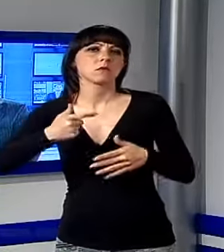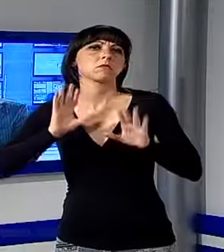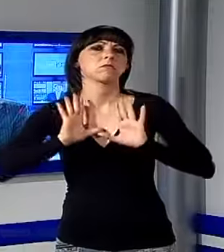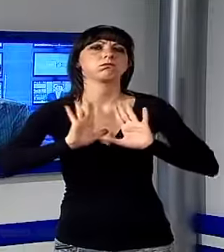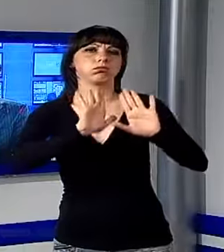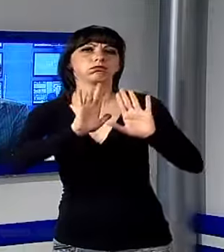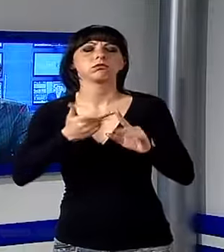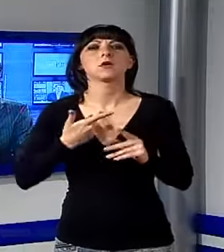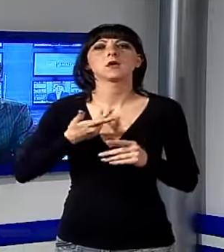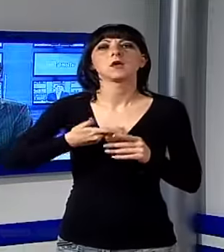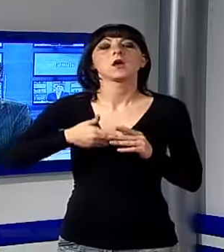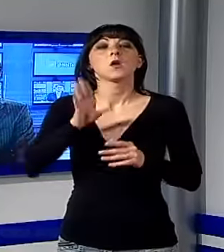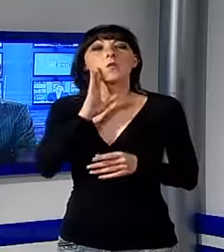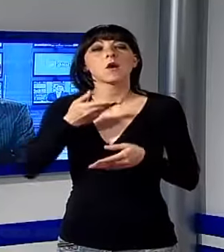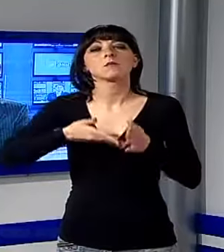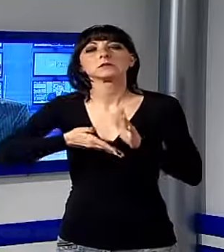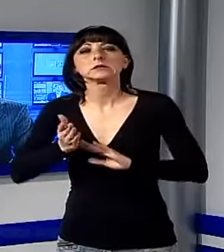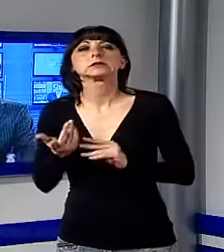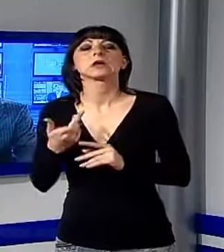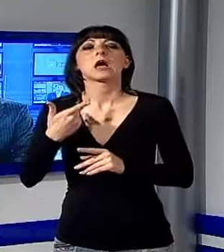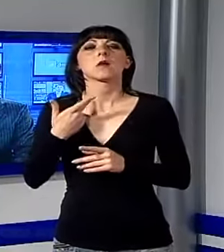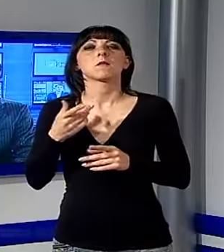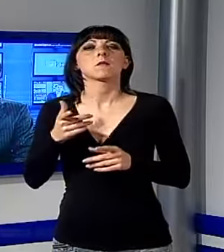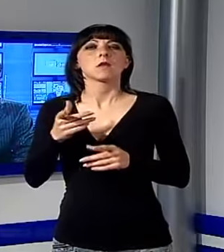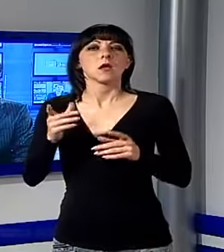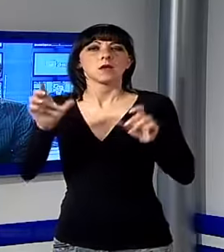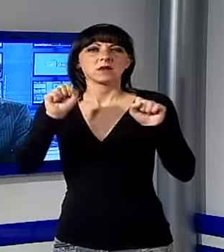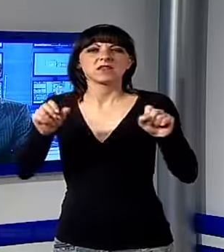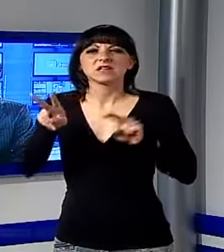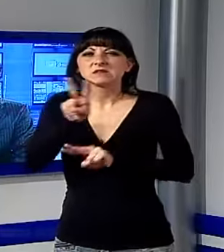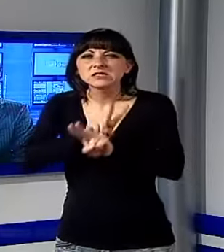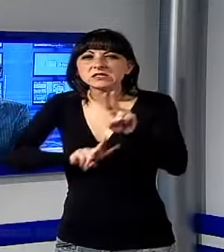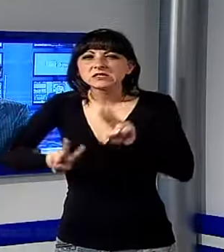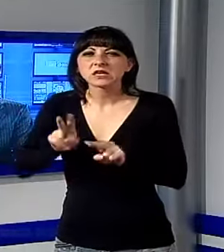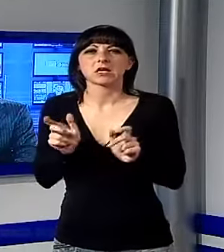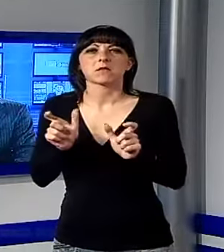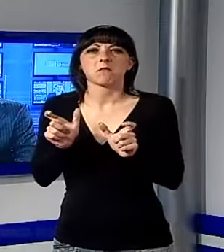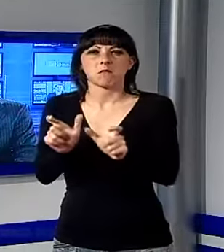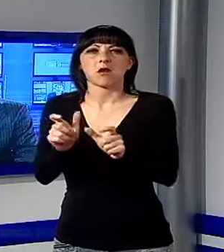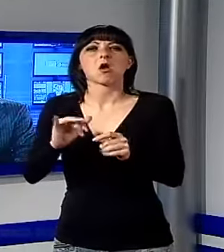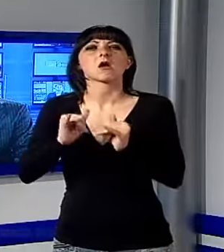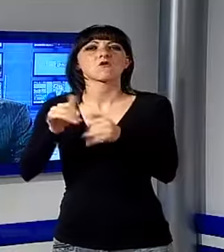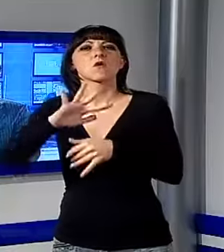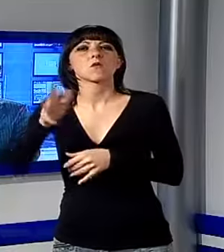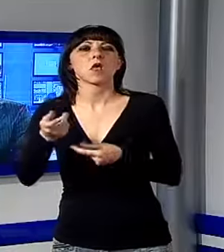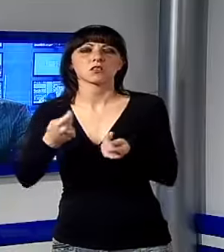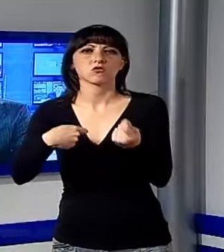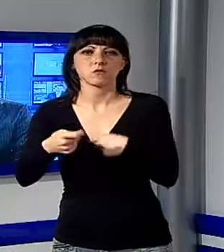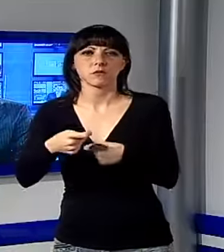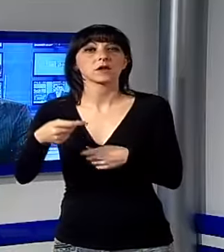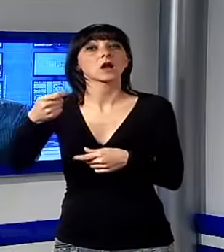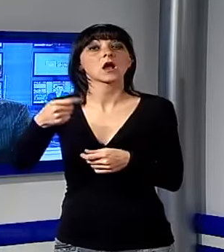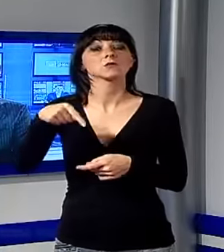militari lo hanno fermato poco distante all'uscita di un altro supermercato dove aveva trafugato altre magliette.